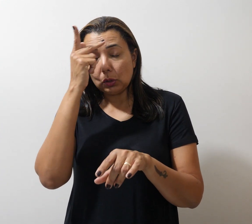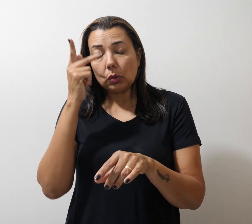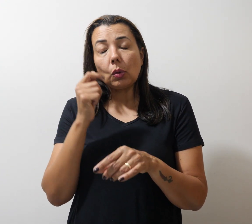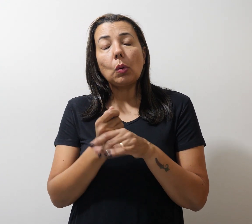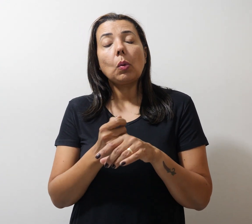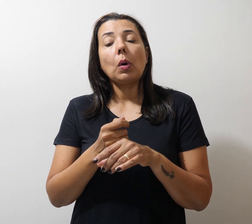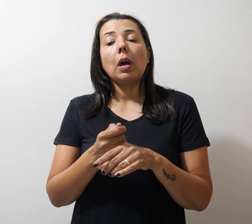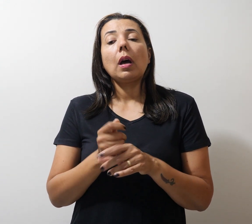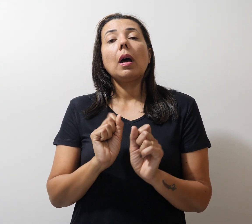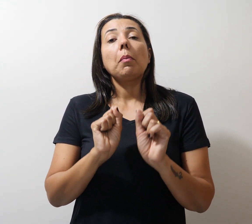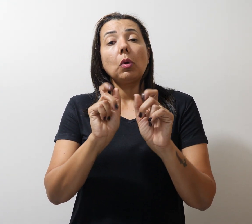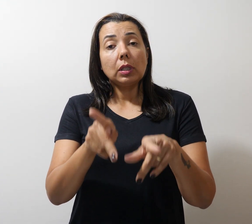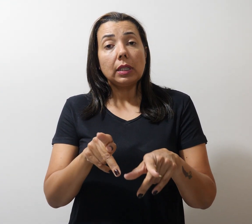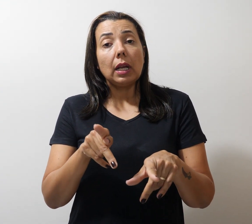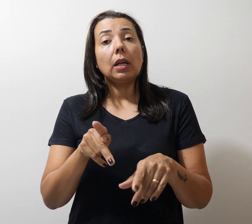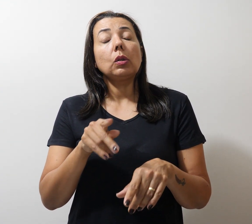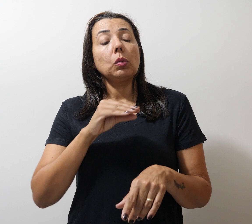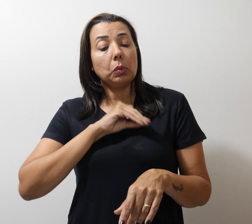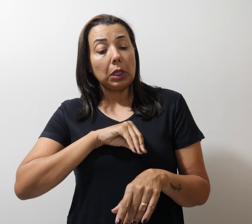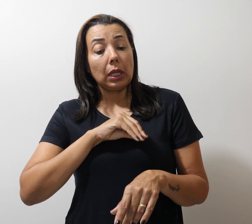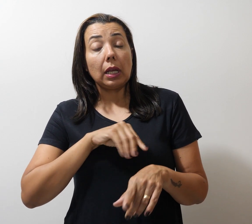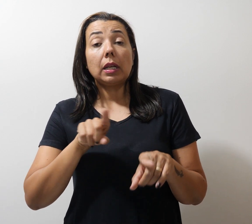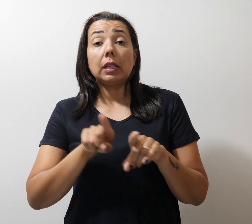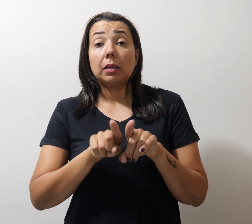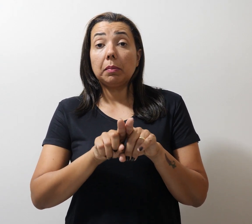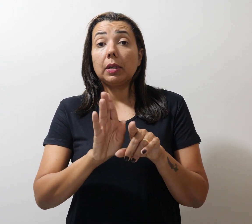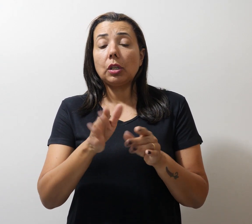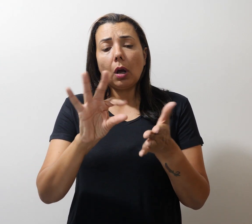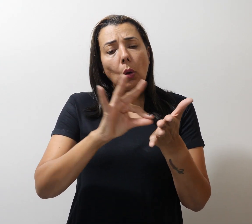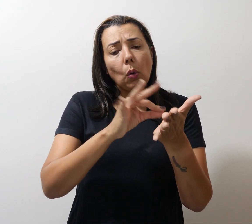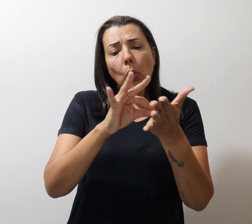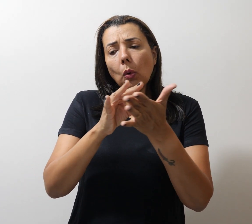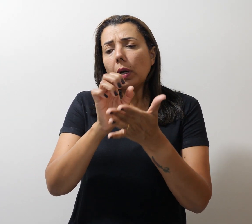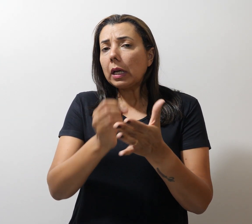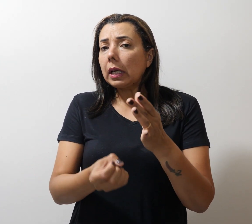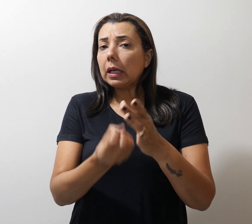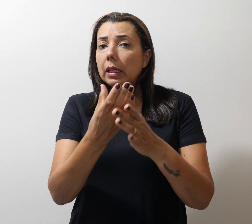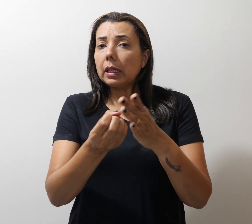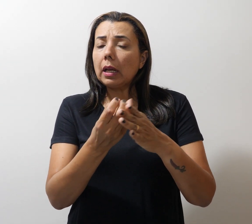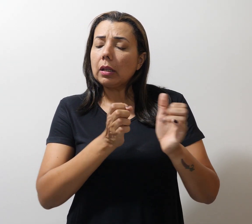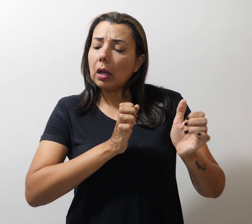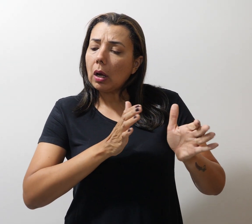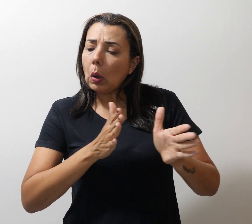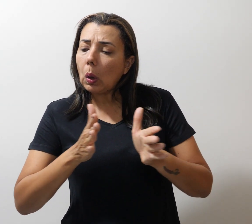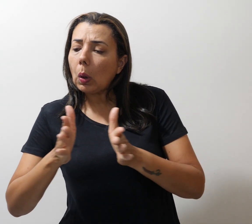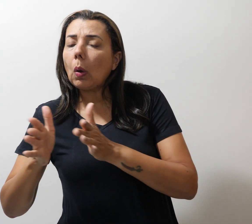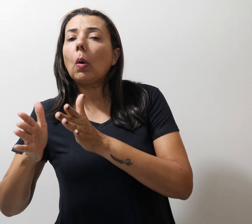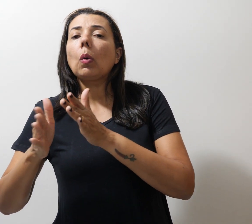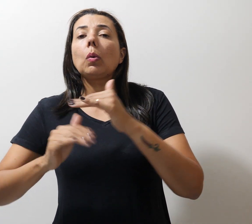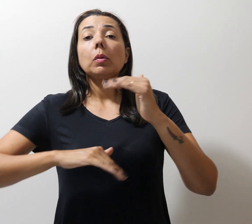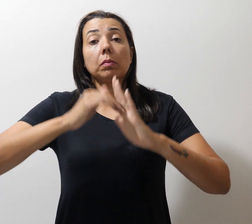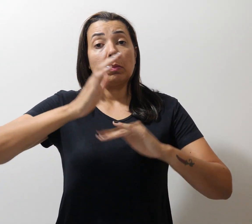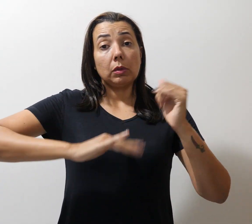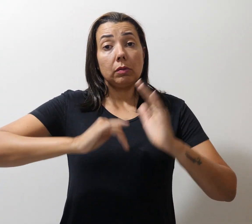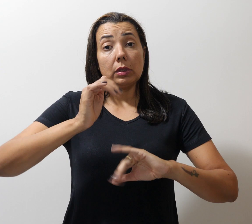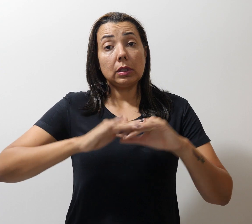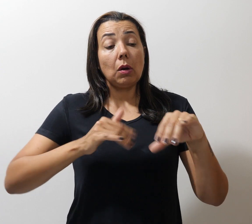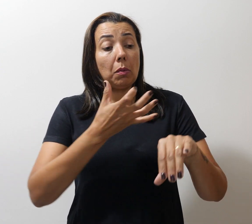e a consequente correção das distorções geradas ao longo da carreira. O material ainda